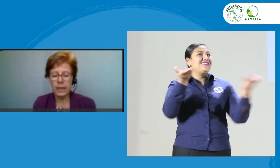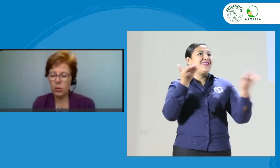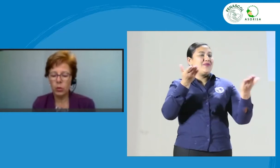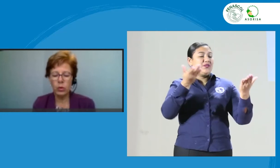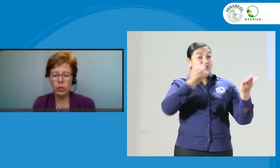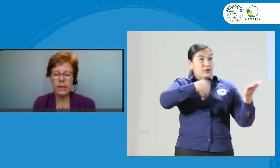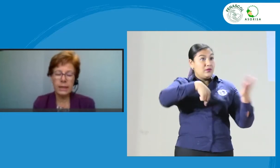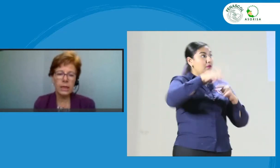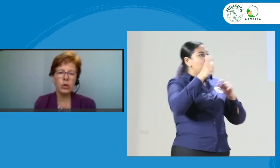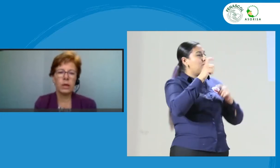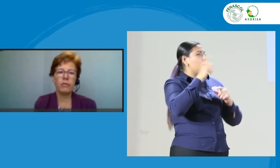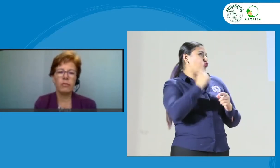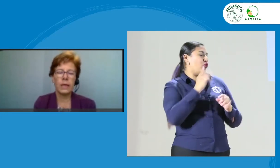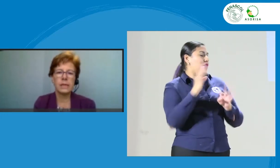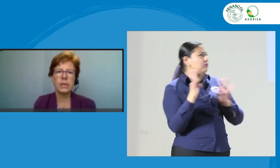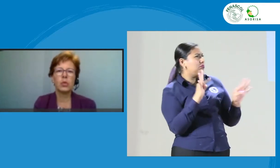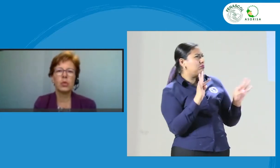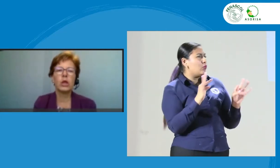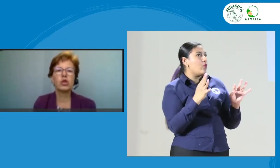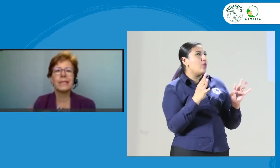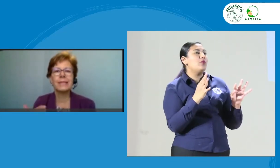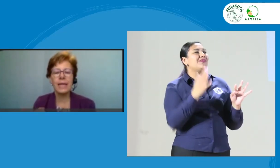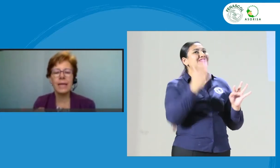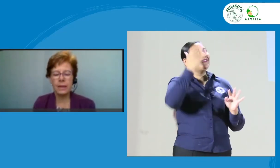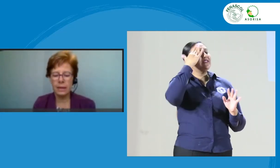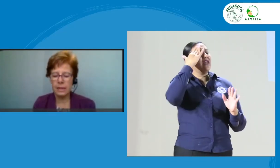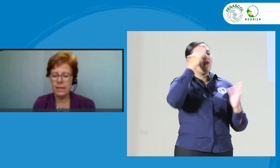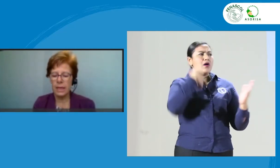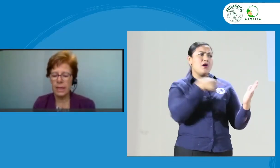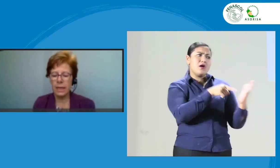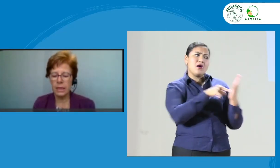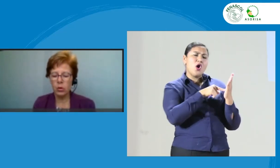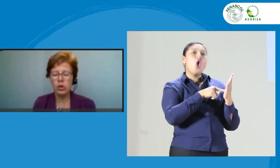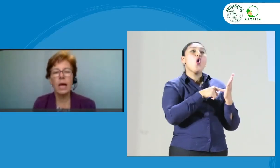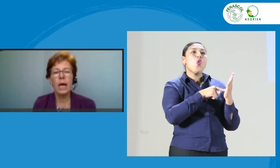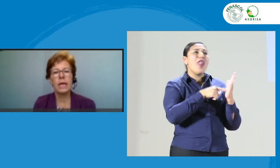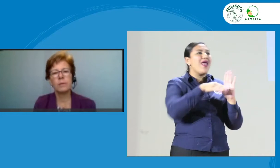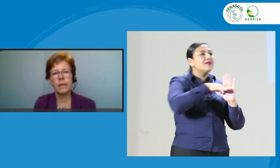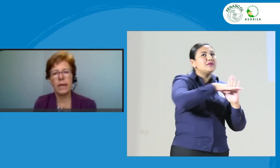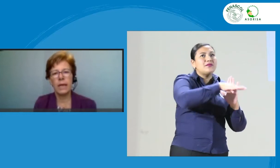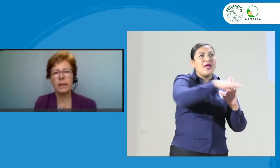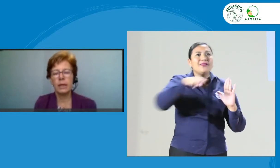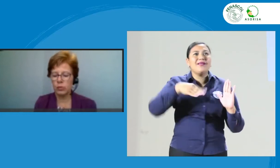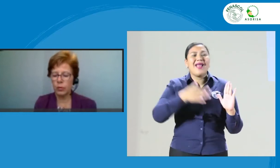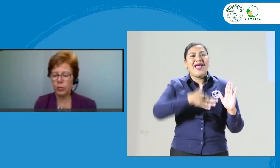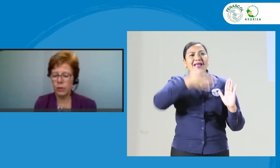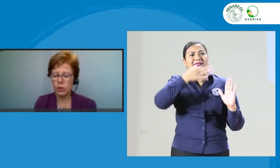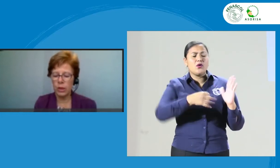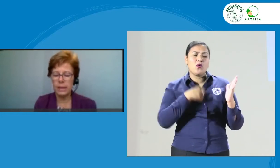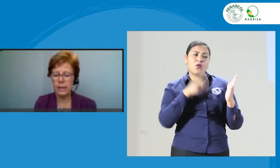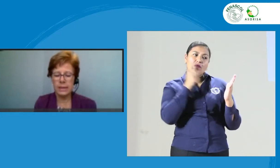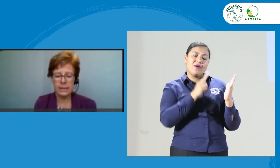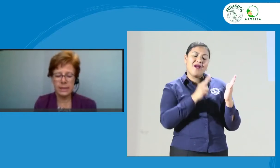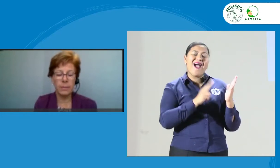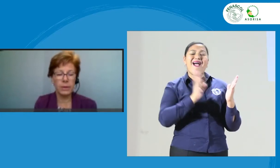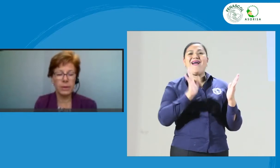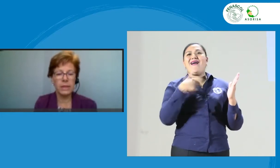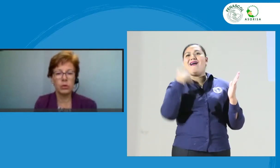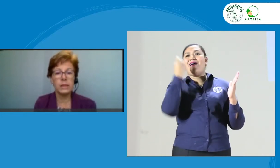un criterio de referencia sobre los estándares éticos a esperar de los profesionales que les están prestando ese